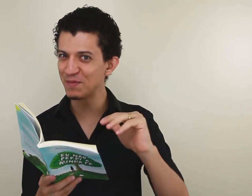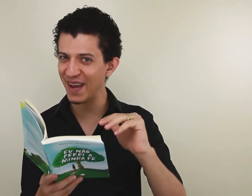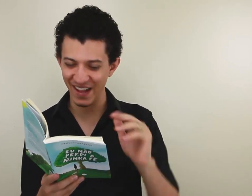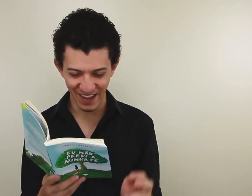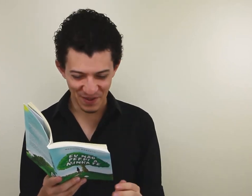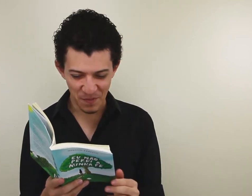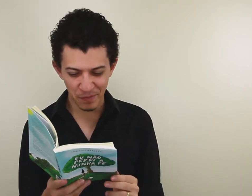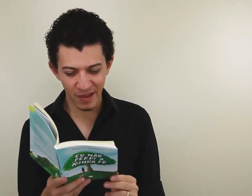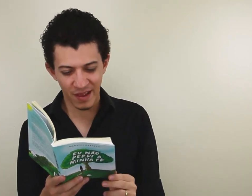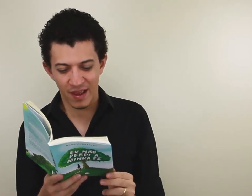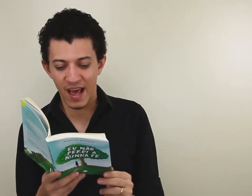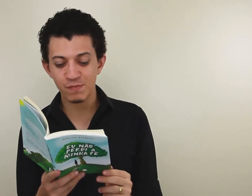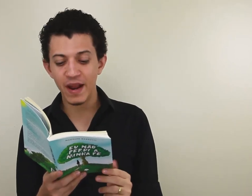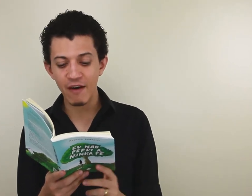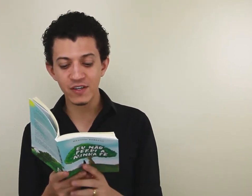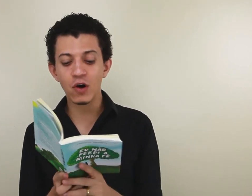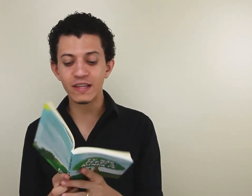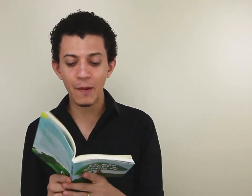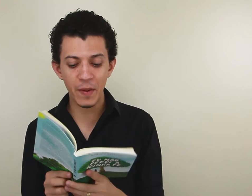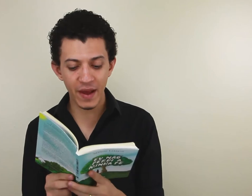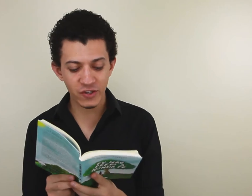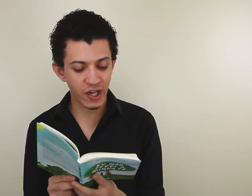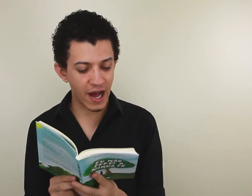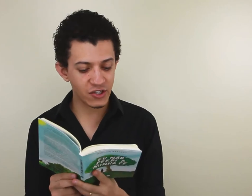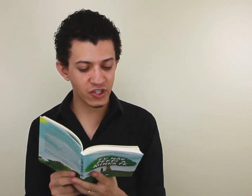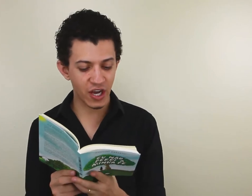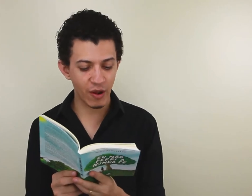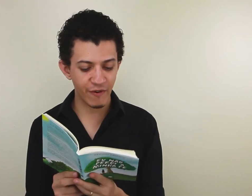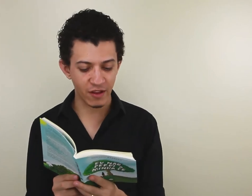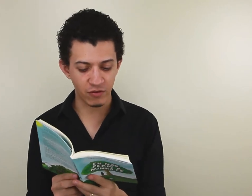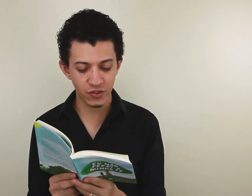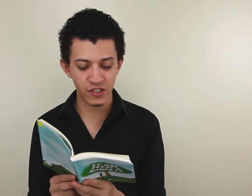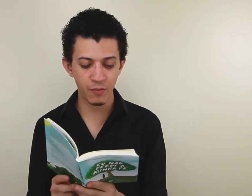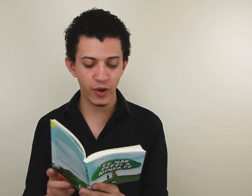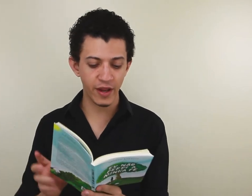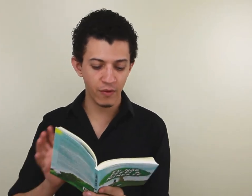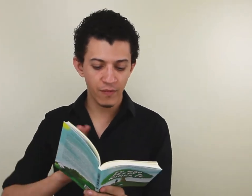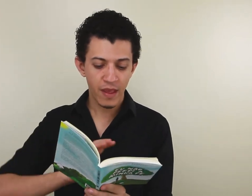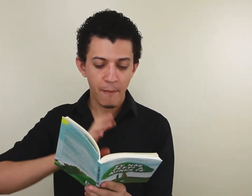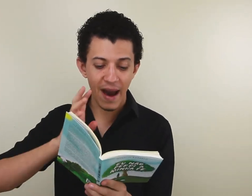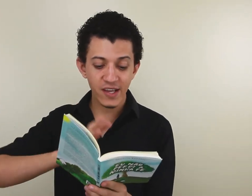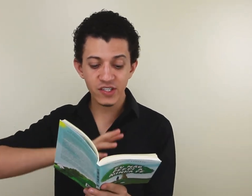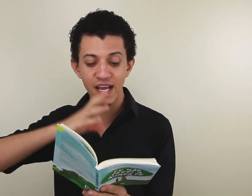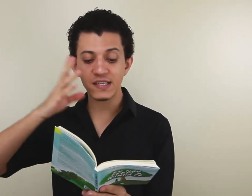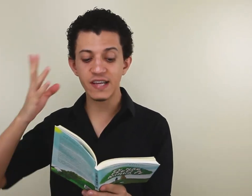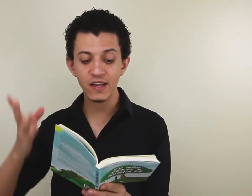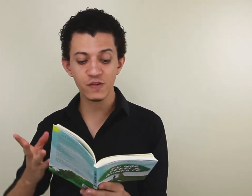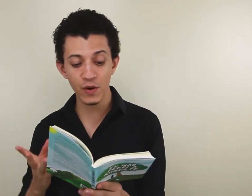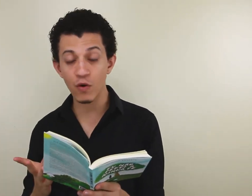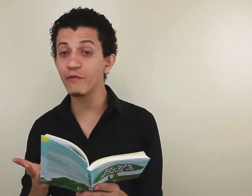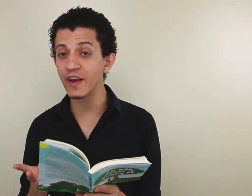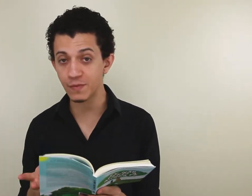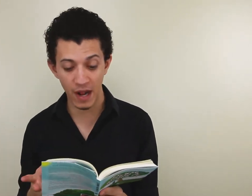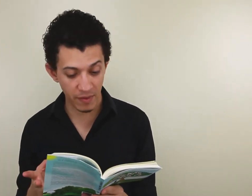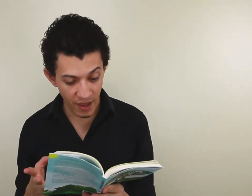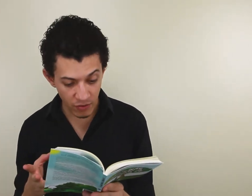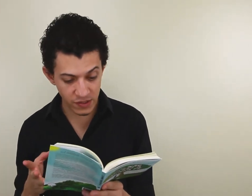bem, né? Esperavam esgotar a primeira tiragem já no evento. Distribuíram mais de 600 mil convites para amigos,